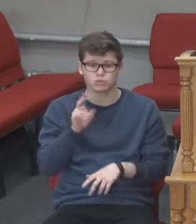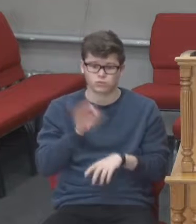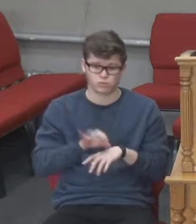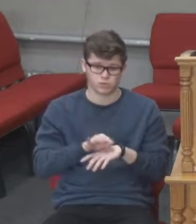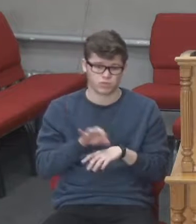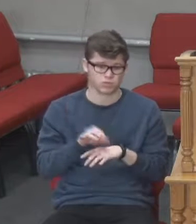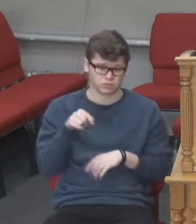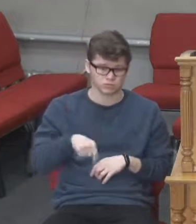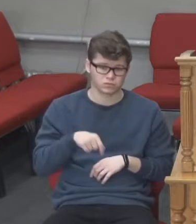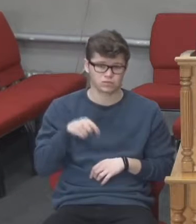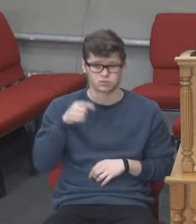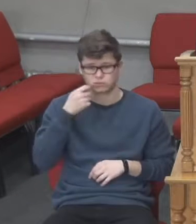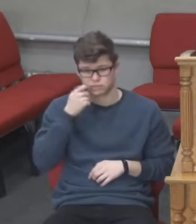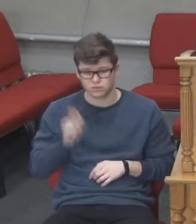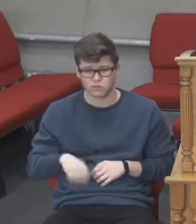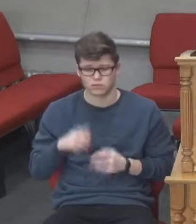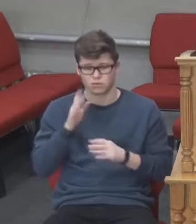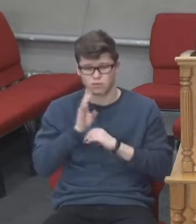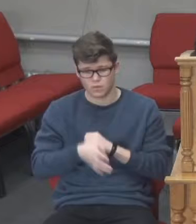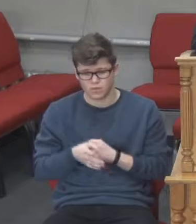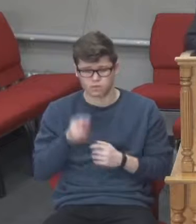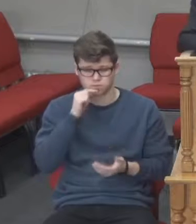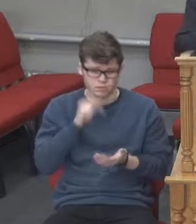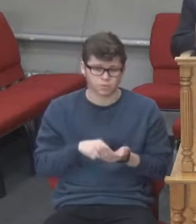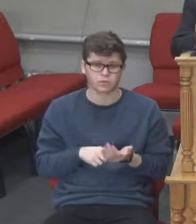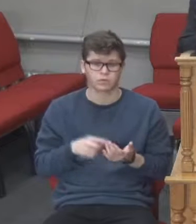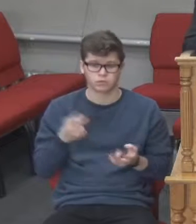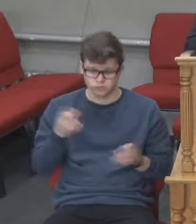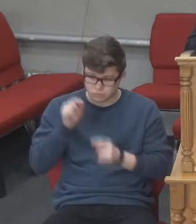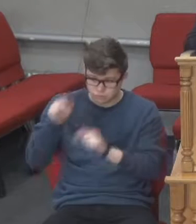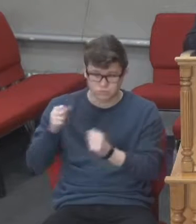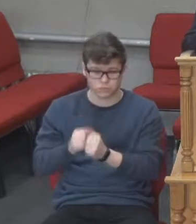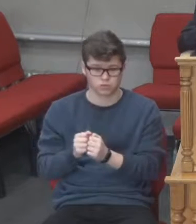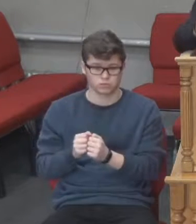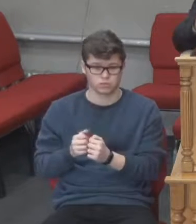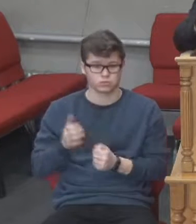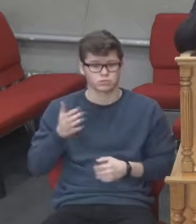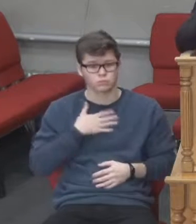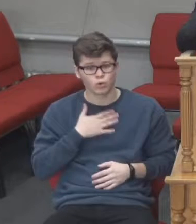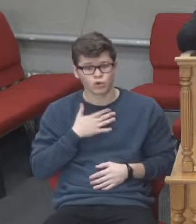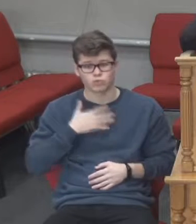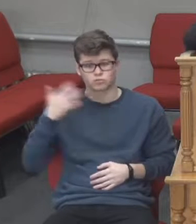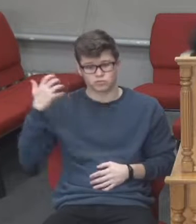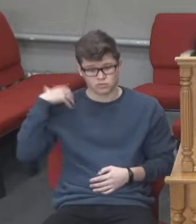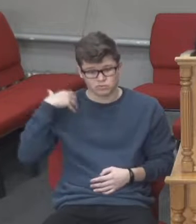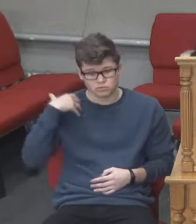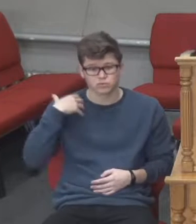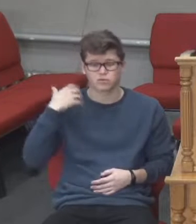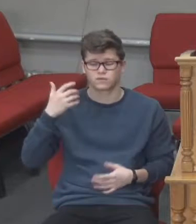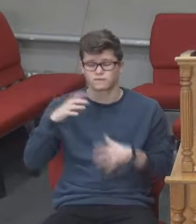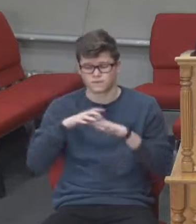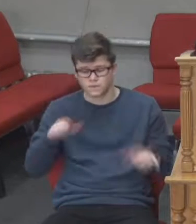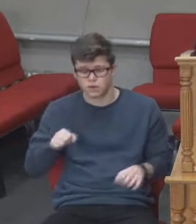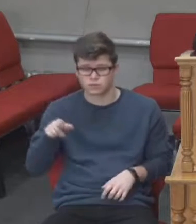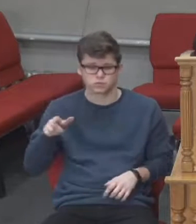цю інфекцію, за них треба молитися Богу. Наша влада, вона прикладає максимум зусиль для